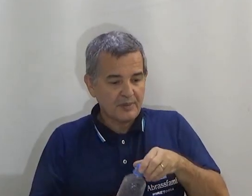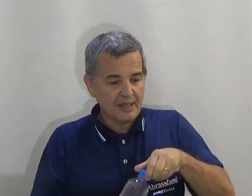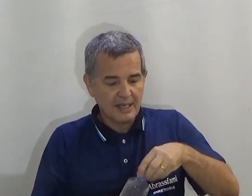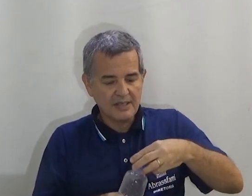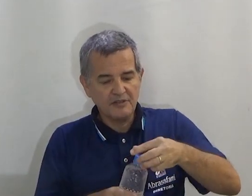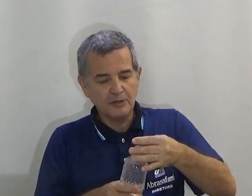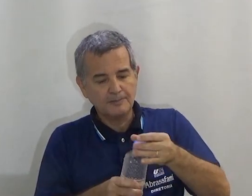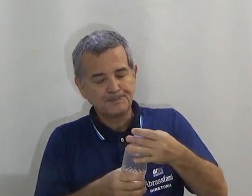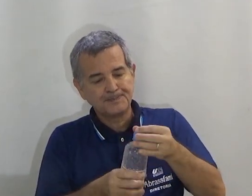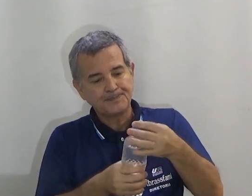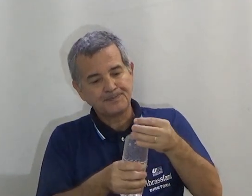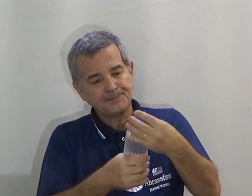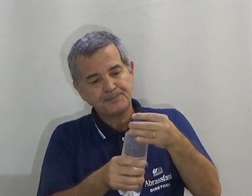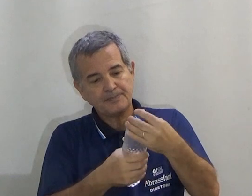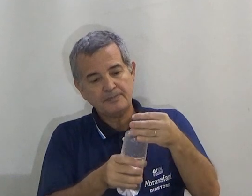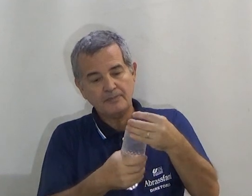Está servido?